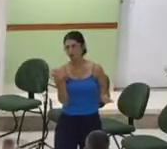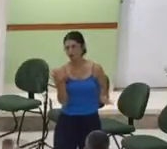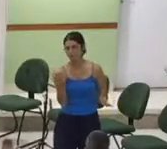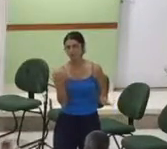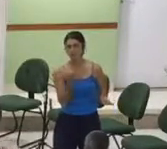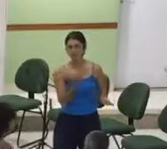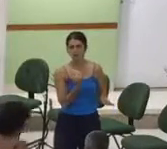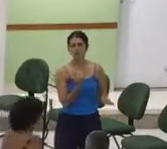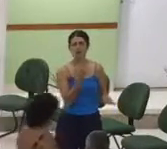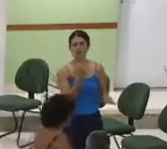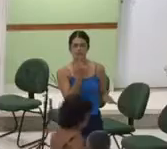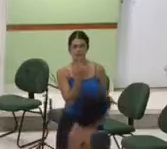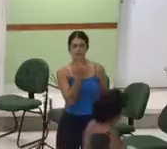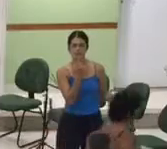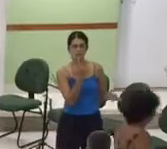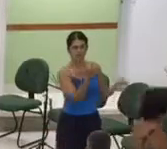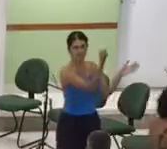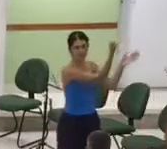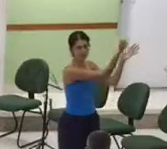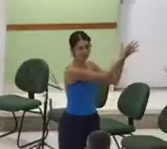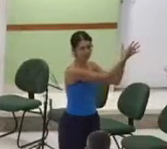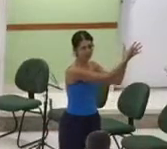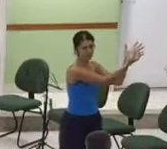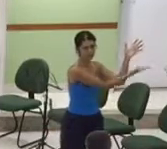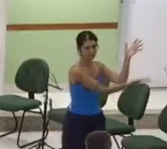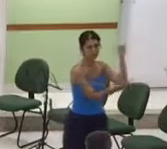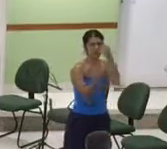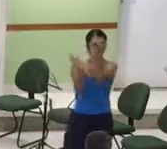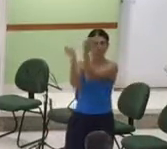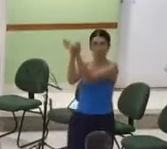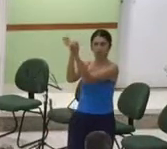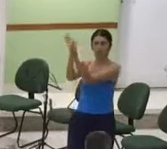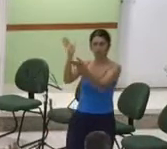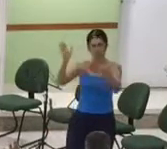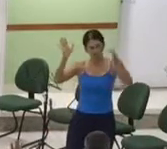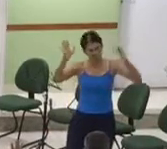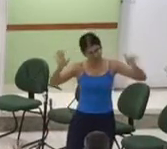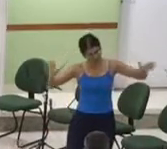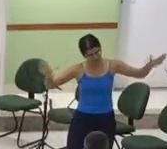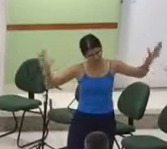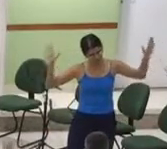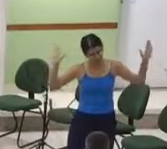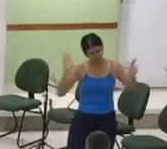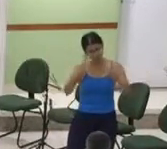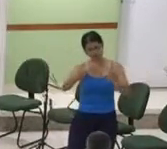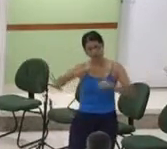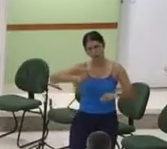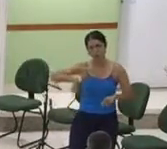abrindo-lhe a de entrada